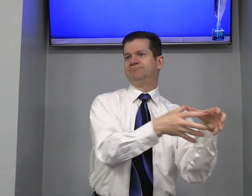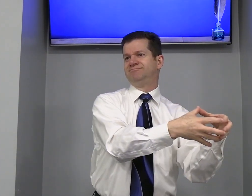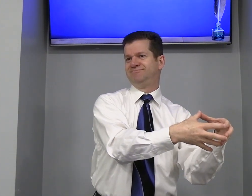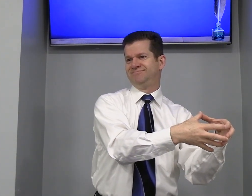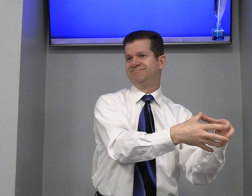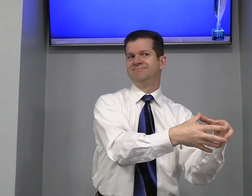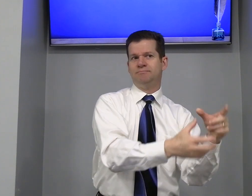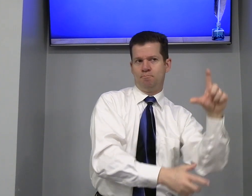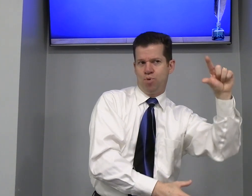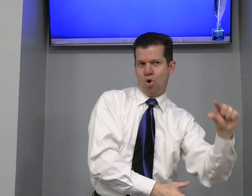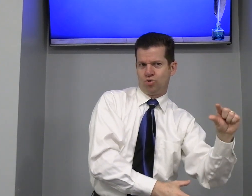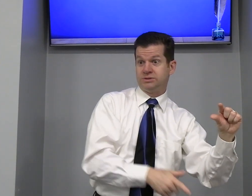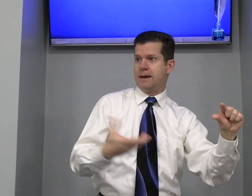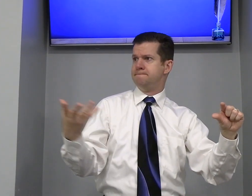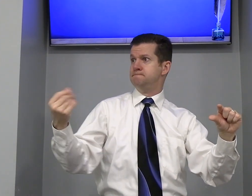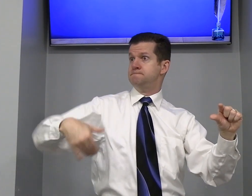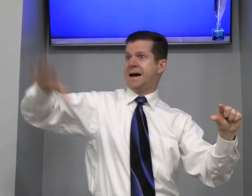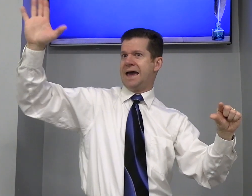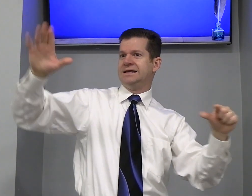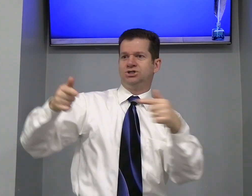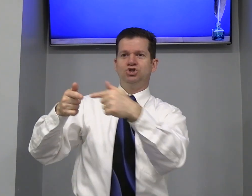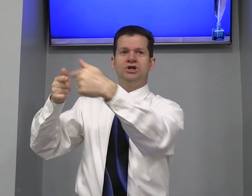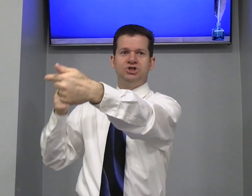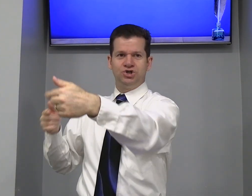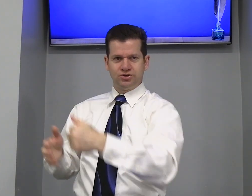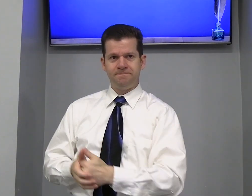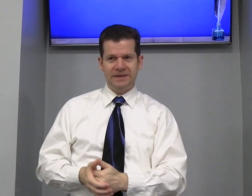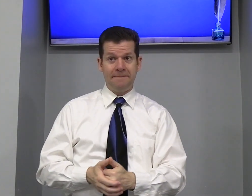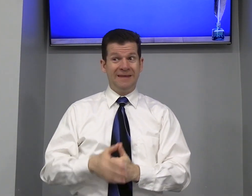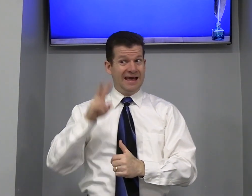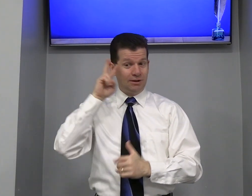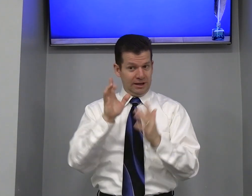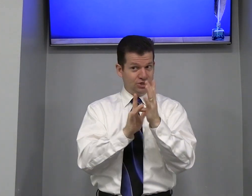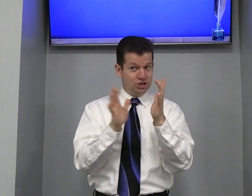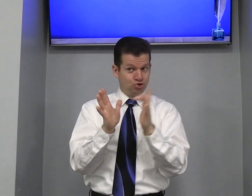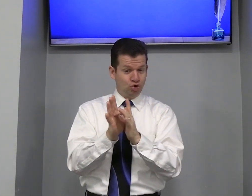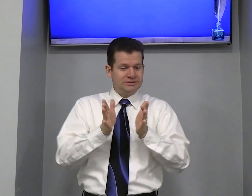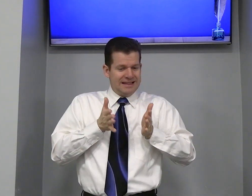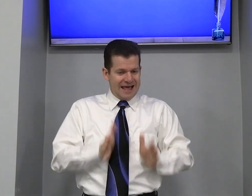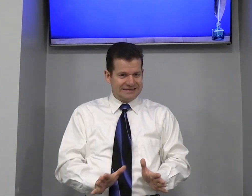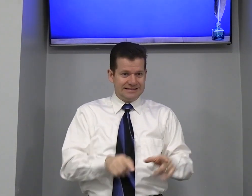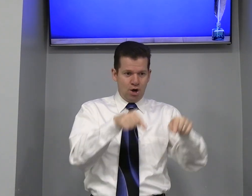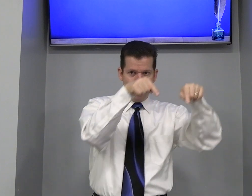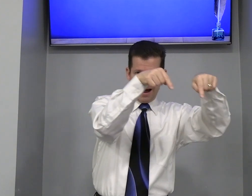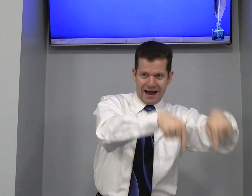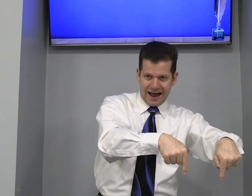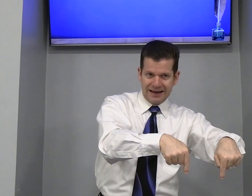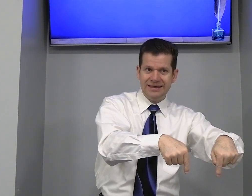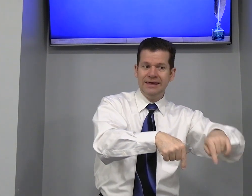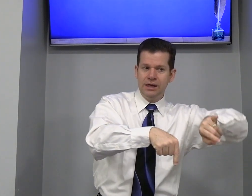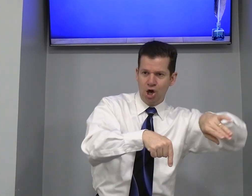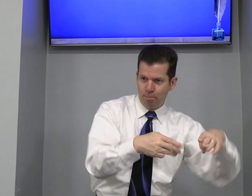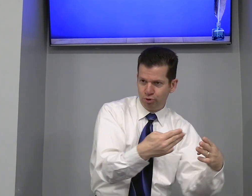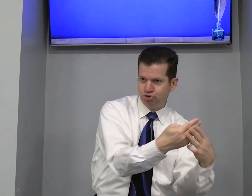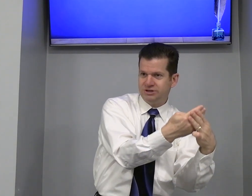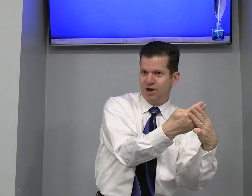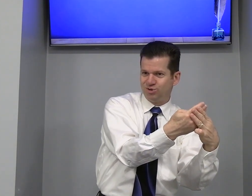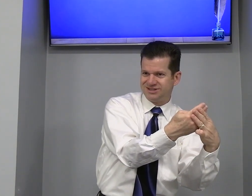Poucos Mais Gentil Tá? Então, Jesus Nasceu Aqui Para os judeus